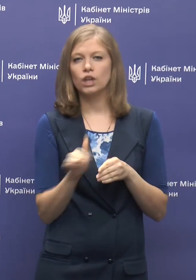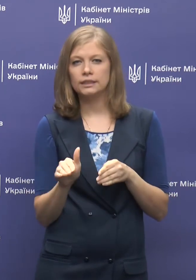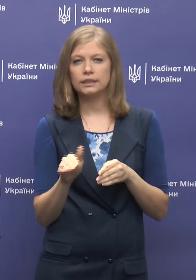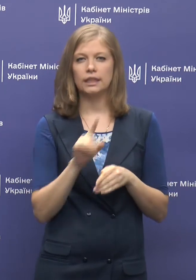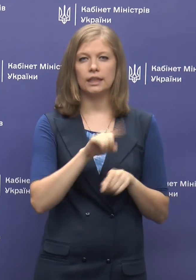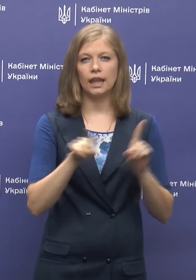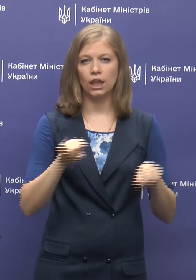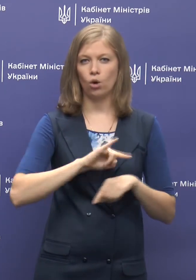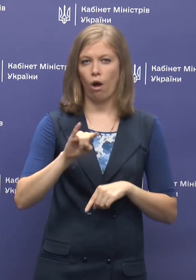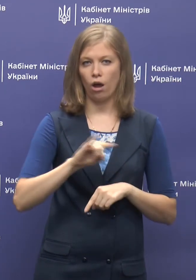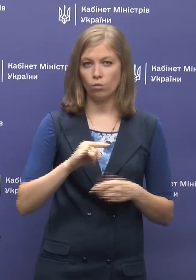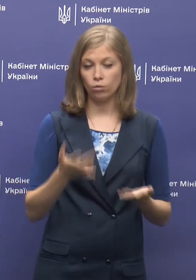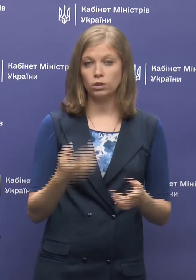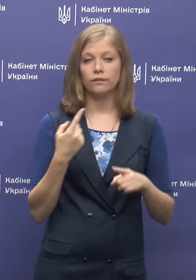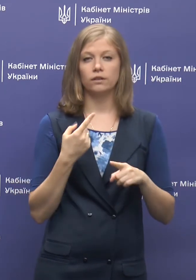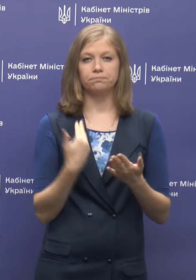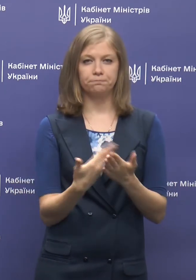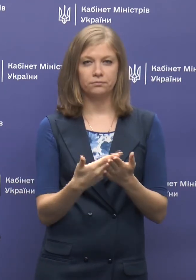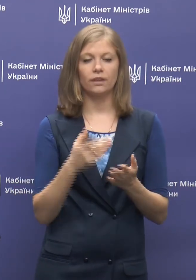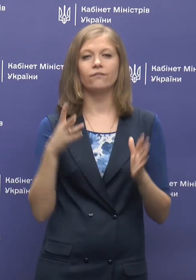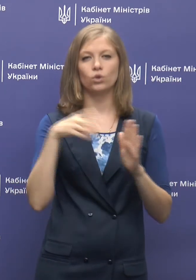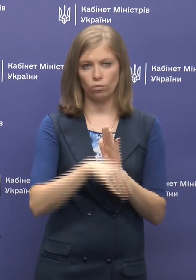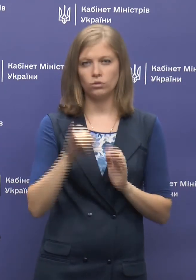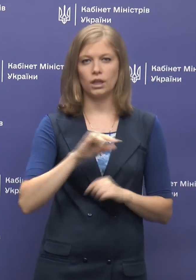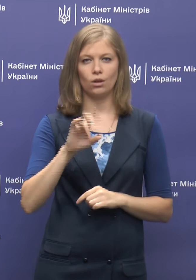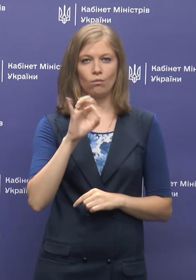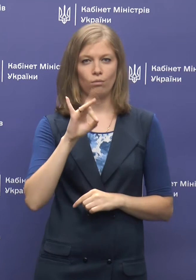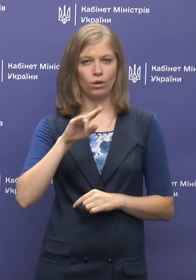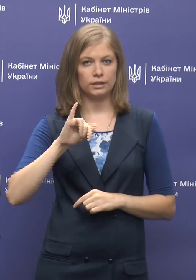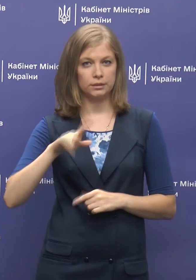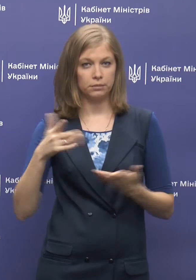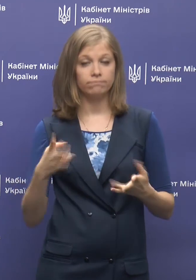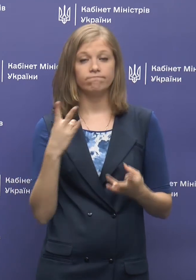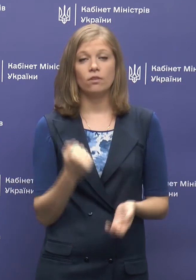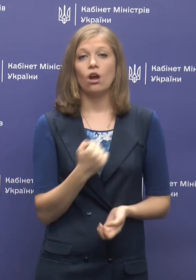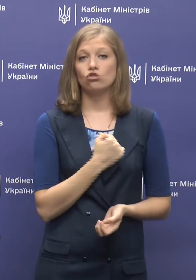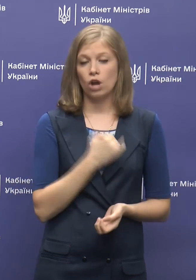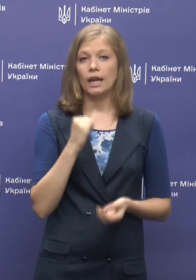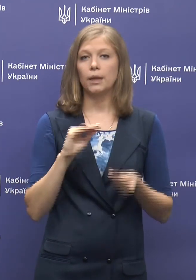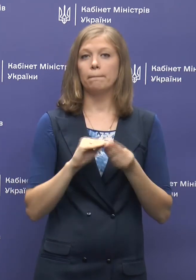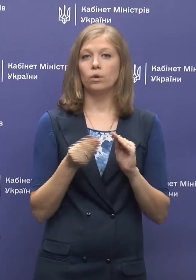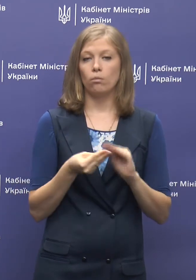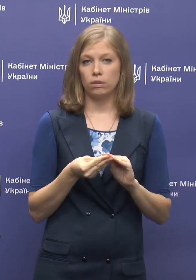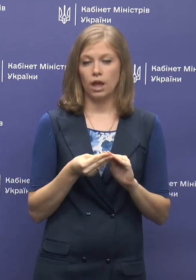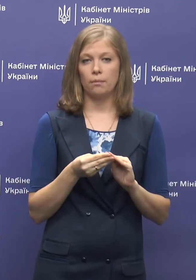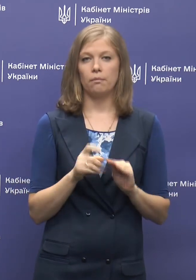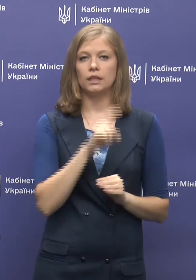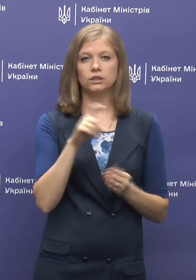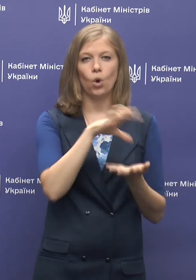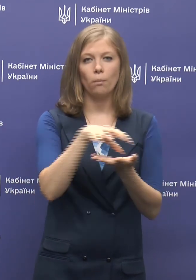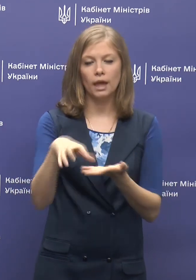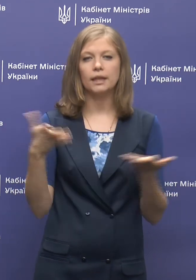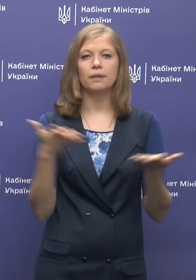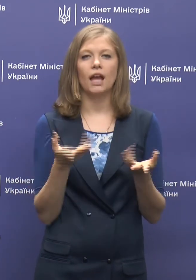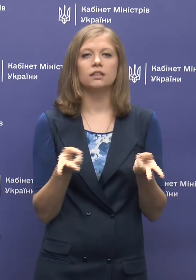декількох аеропортів, зокрема, в тому числі і Борисполя. Це, на жаль, і проблема з об'єктами,